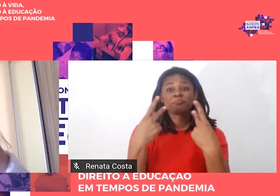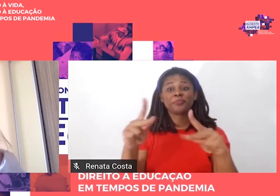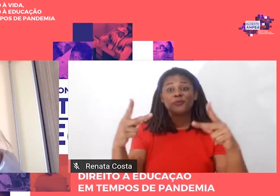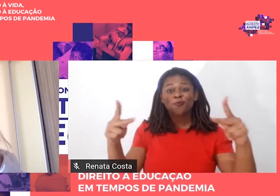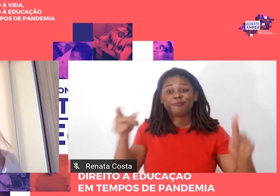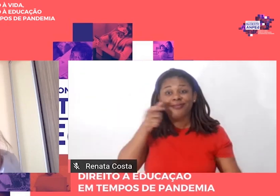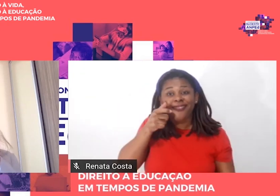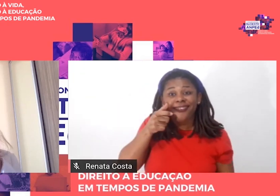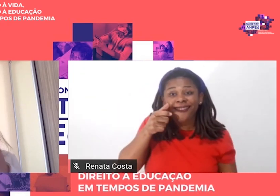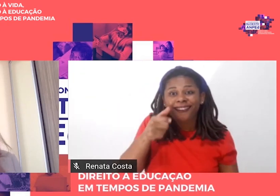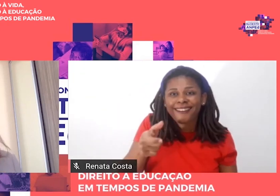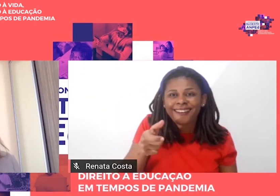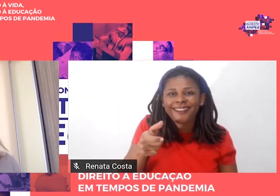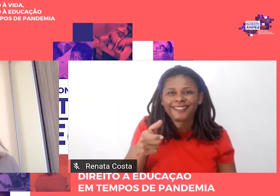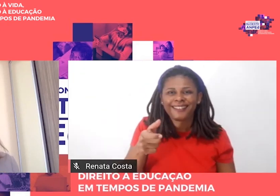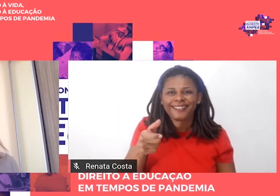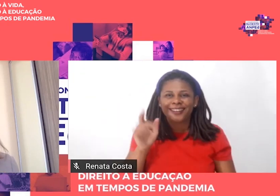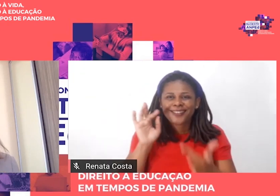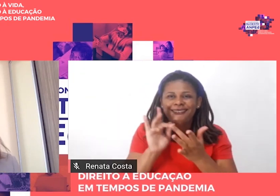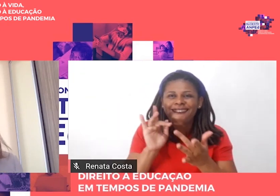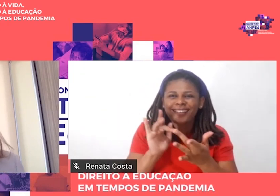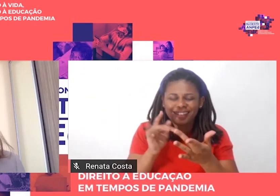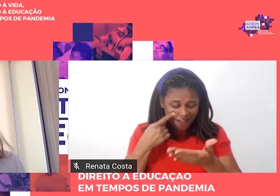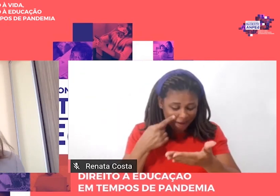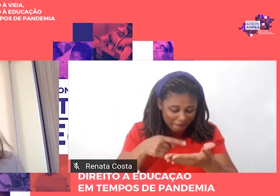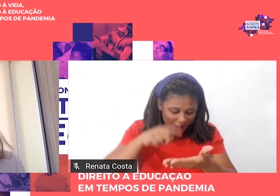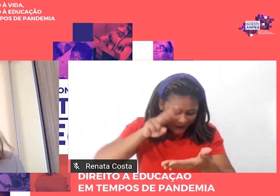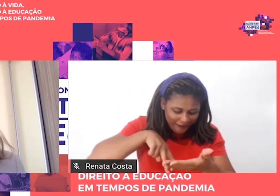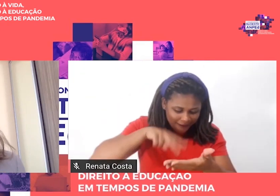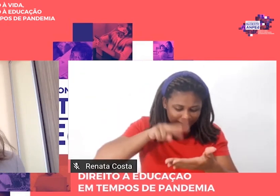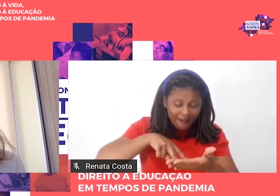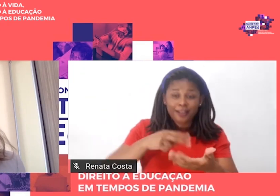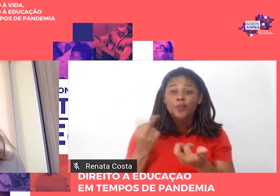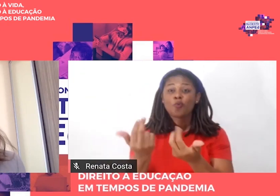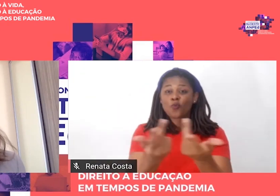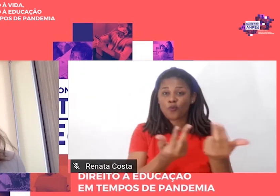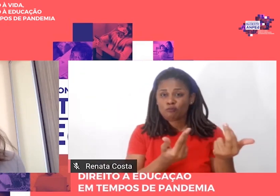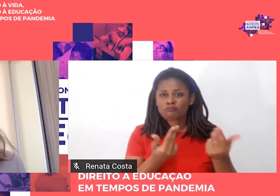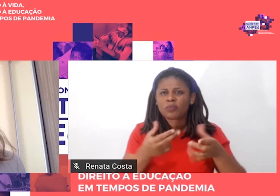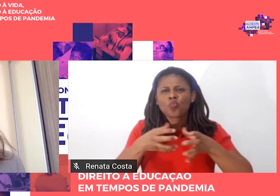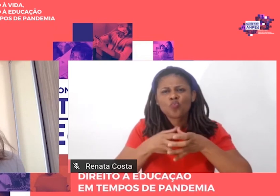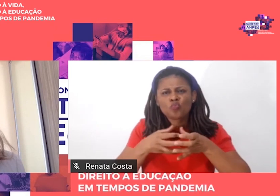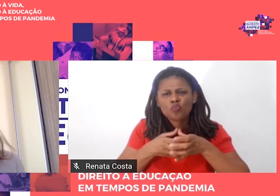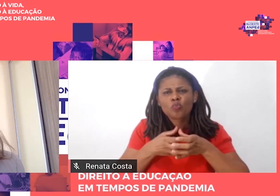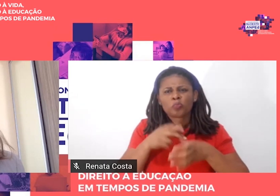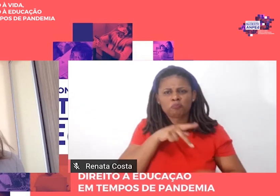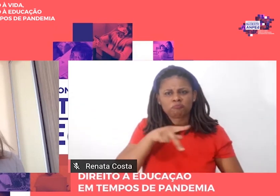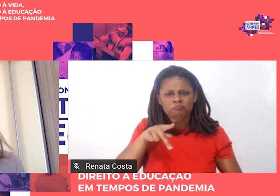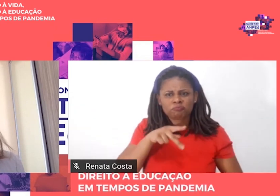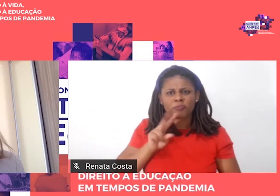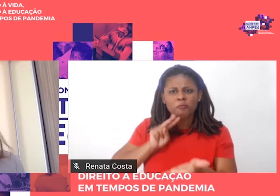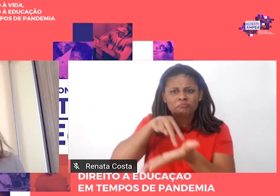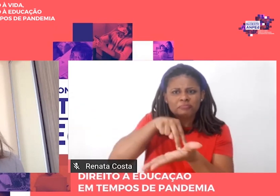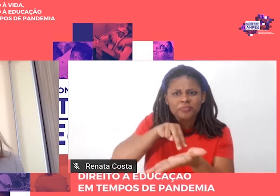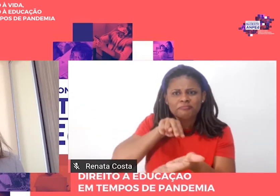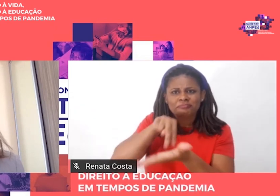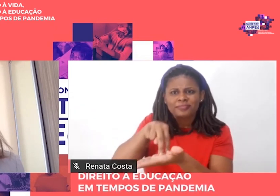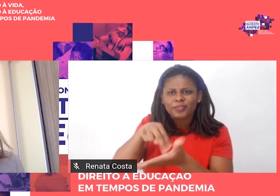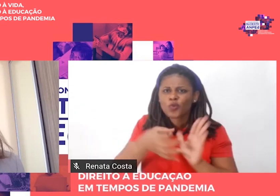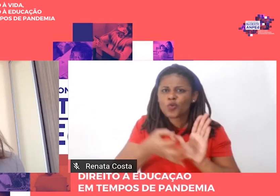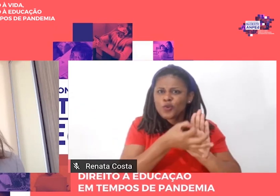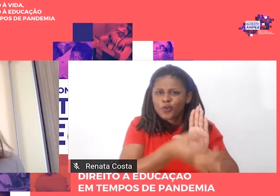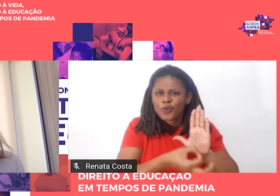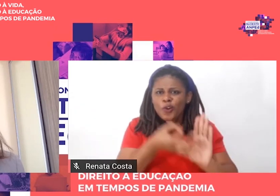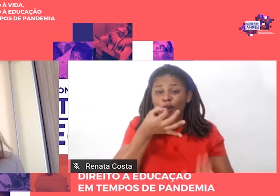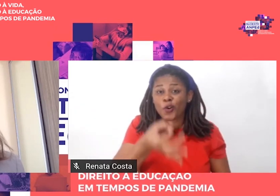os colegas resenhadores falaram a gente está diante de uma obra que entre